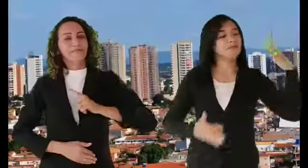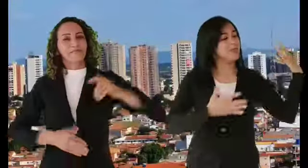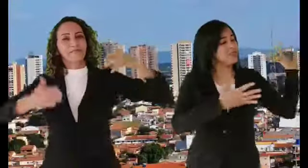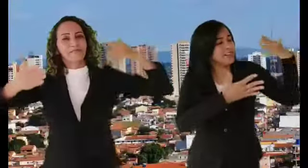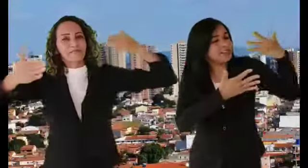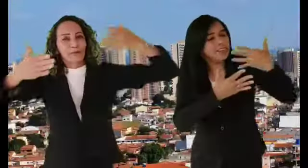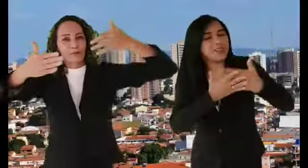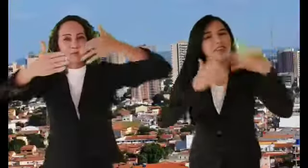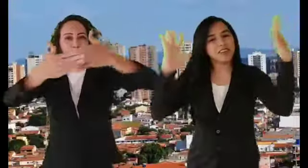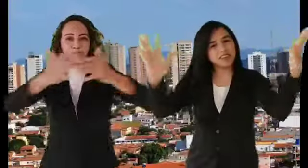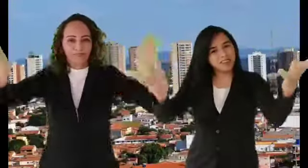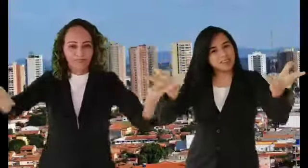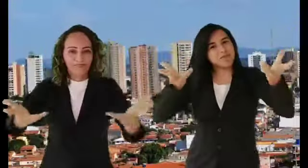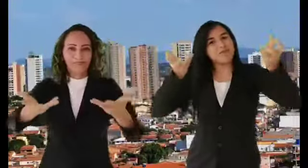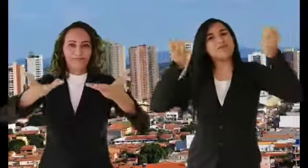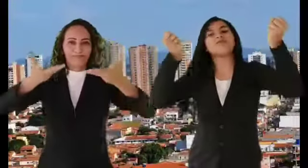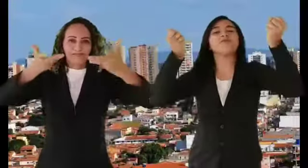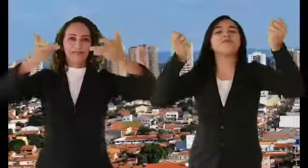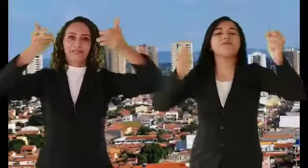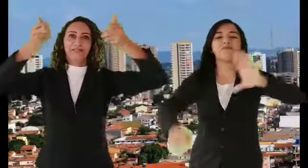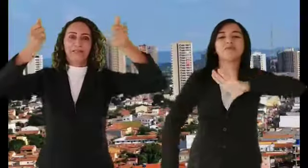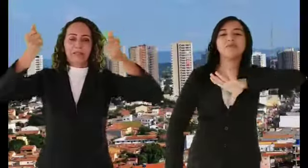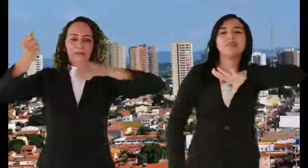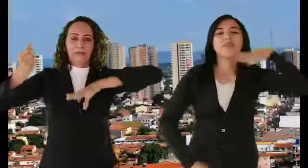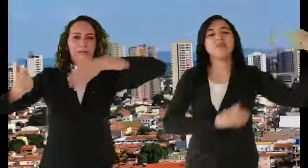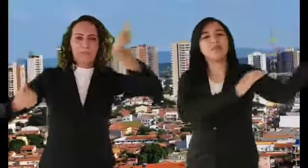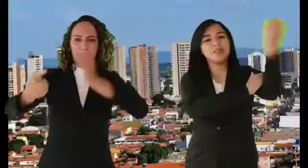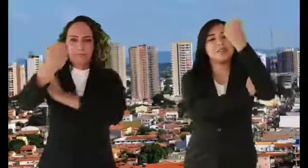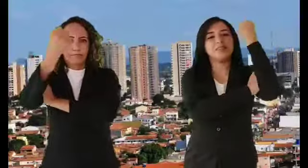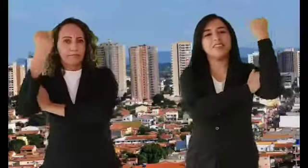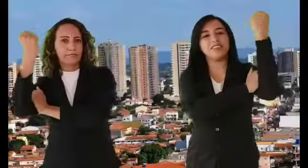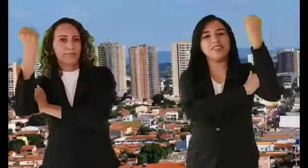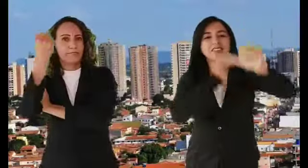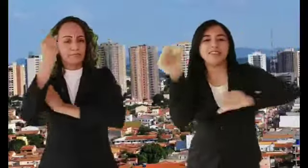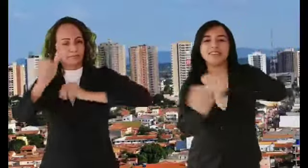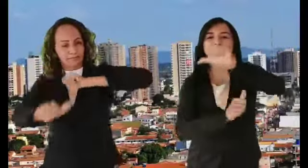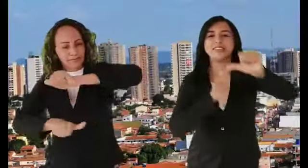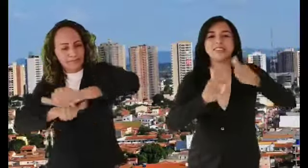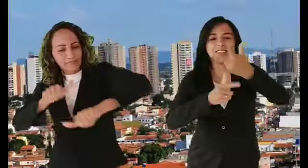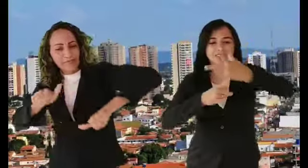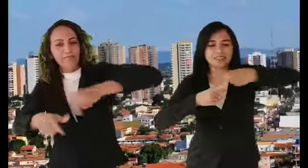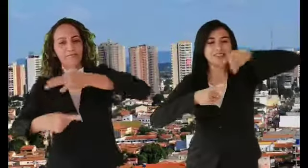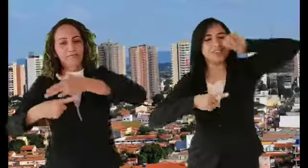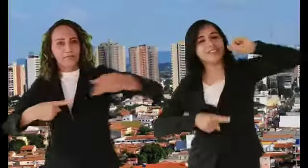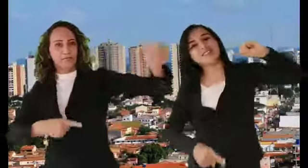história imponente Pelo valor de teu sucesso